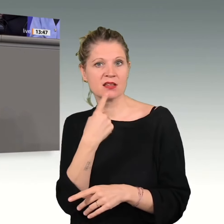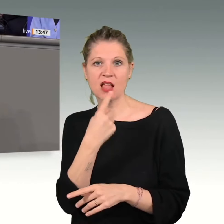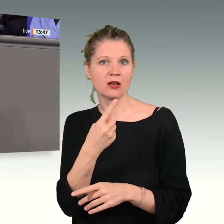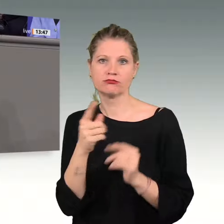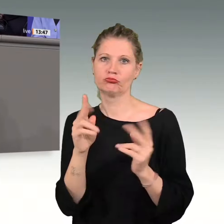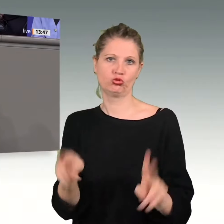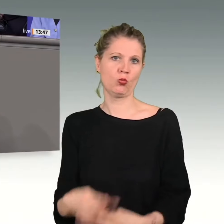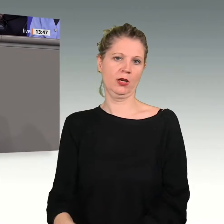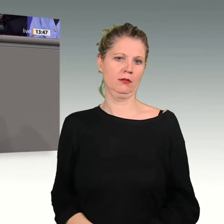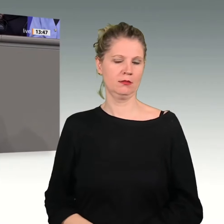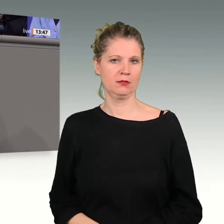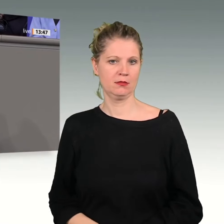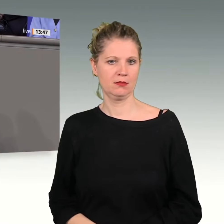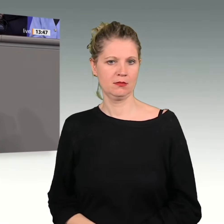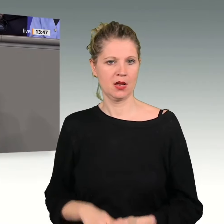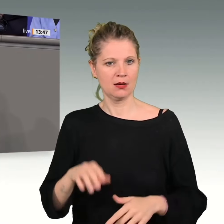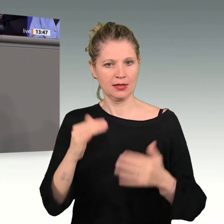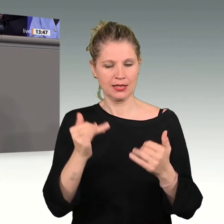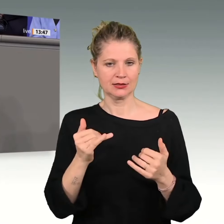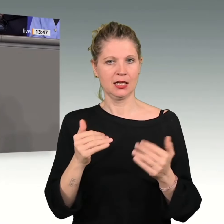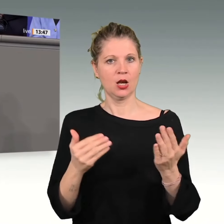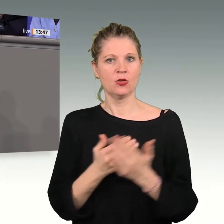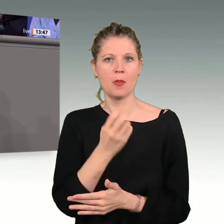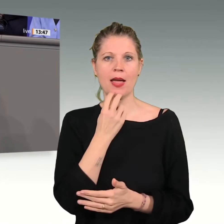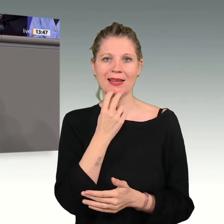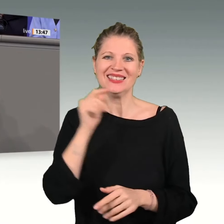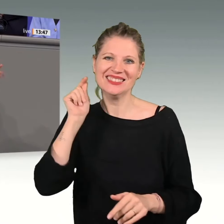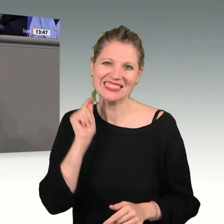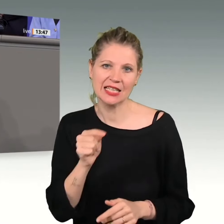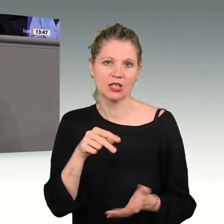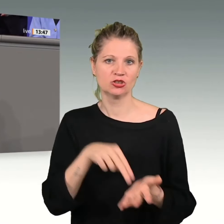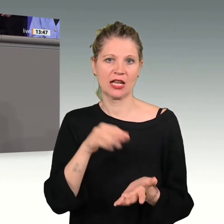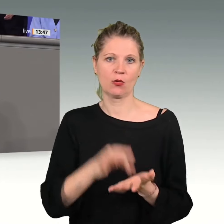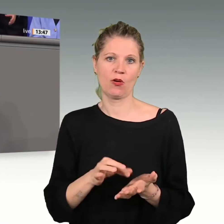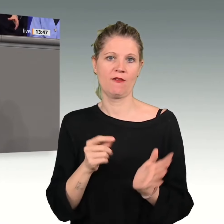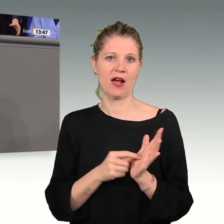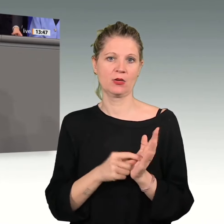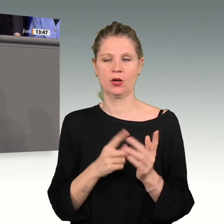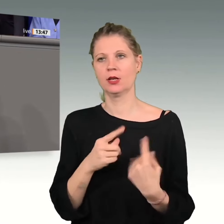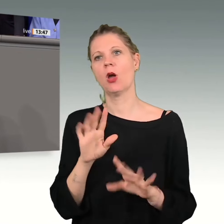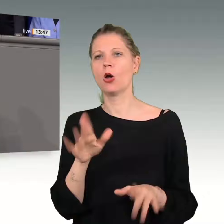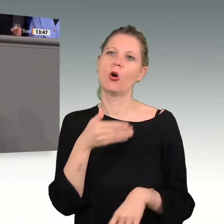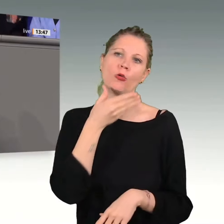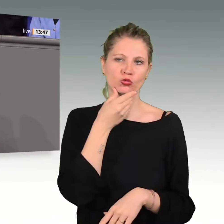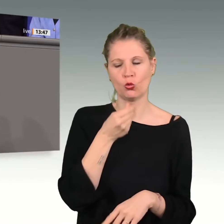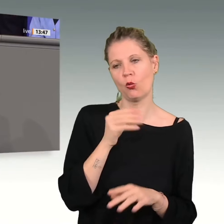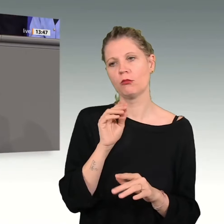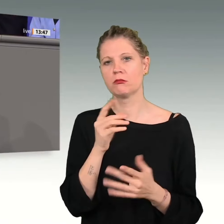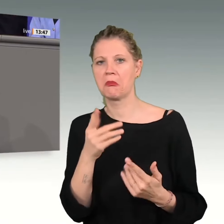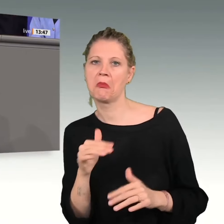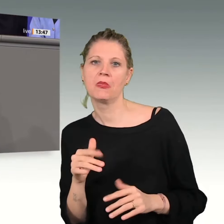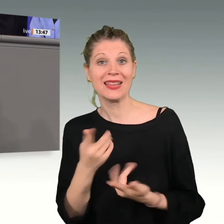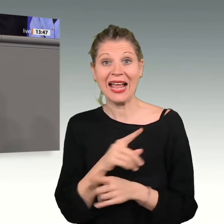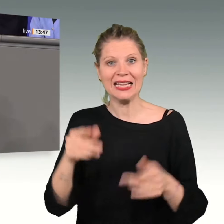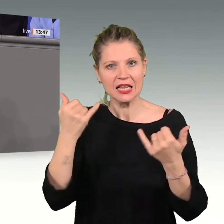Dazu ist erneuerbare Energie mittlerweile der Standortfaktor. Und zwar nicht als nice to have, als kleines tolles Ding, sondern als verpflichtende Voraussetzung für Ansiedlungen.